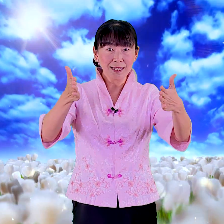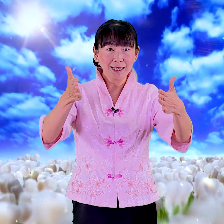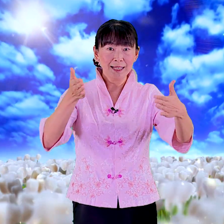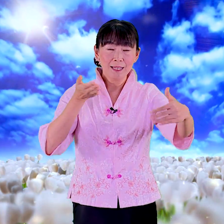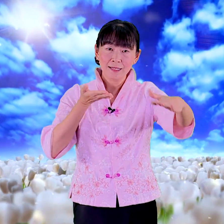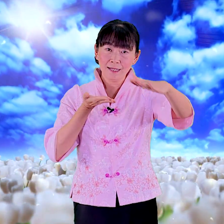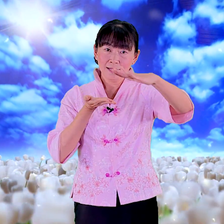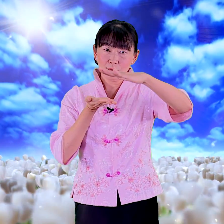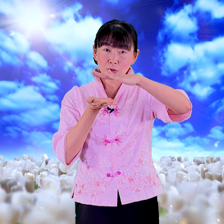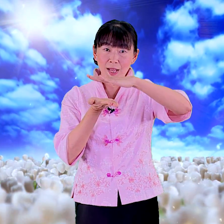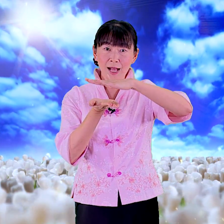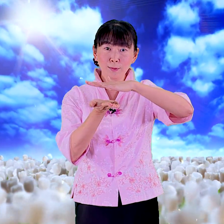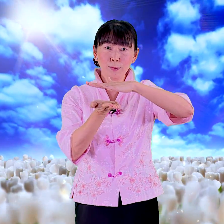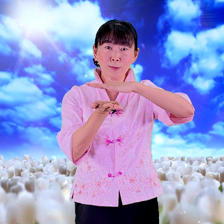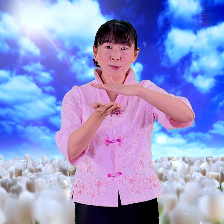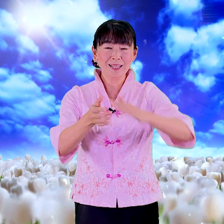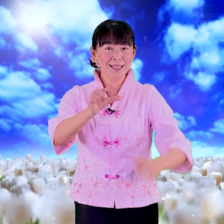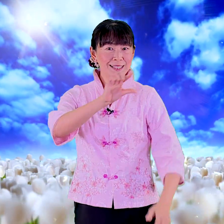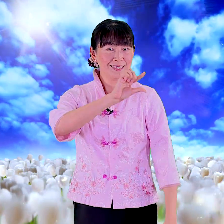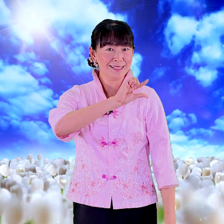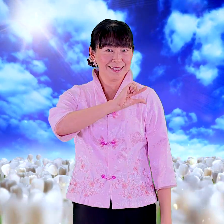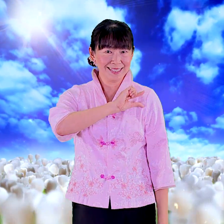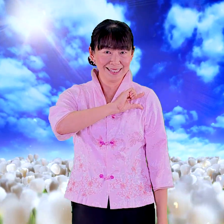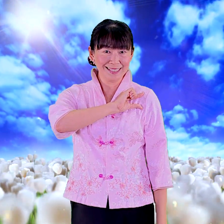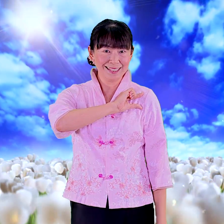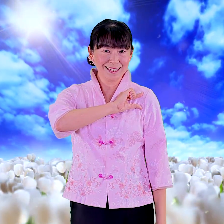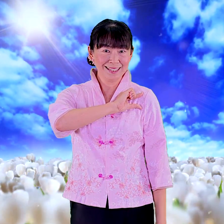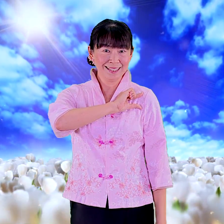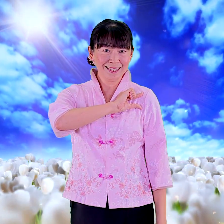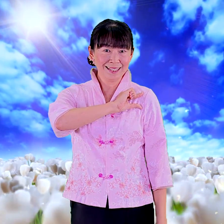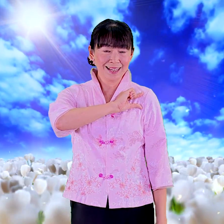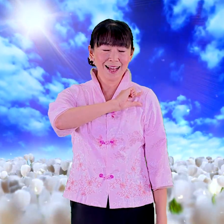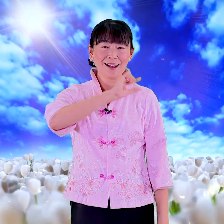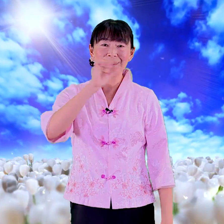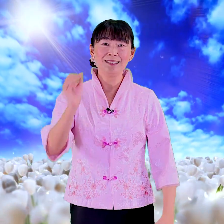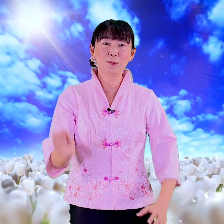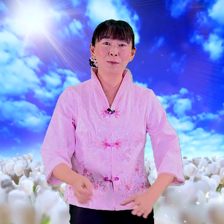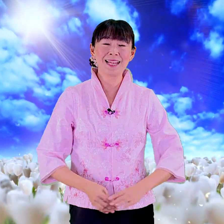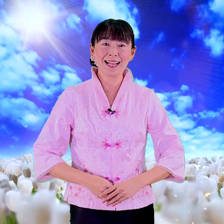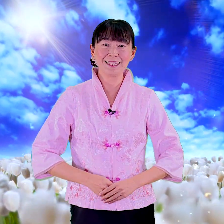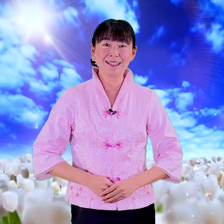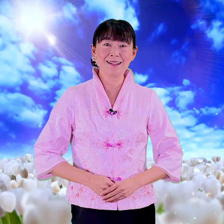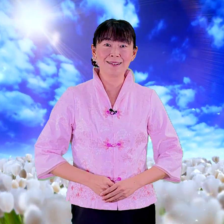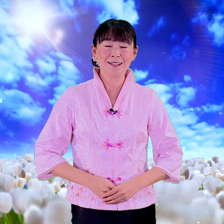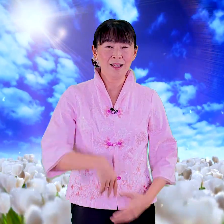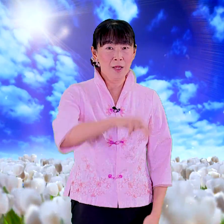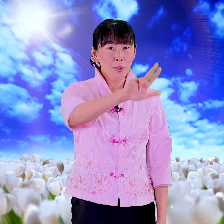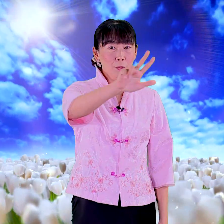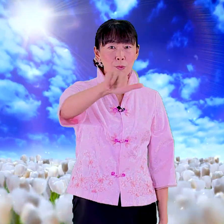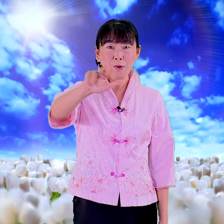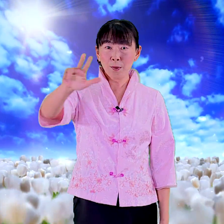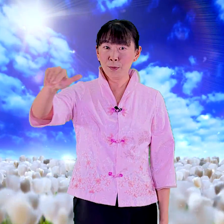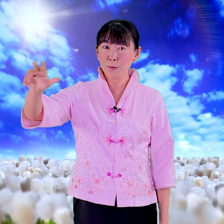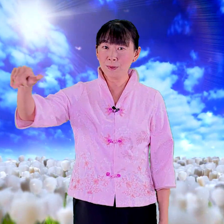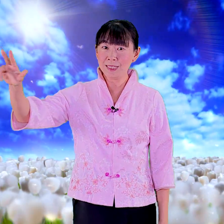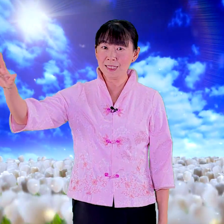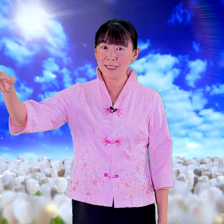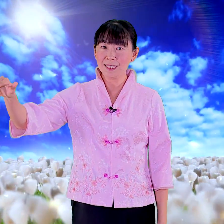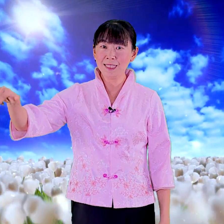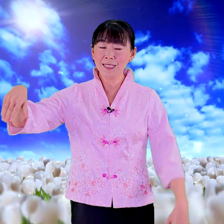藏于己好 这句我们再来一次哦货物其器